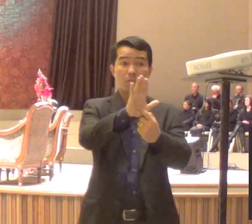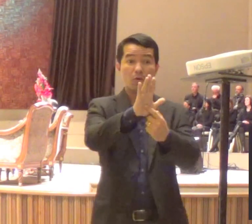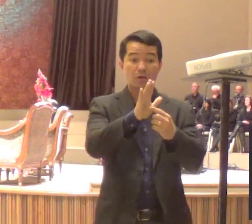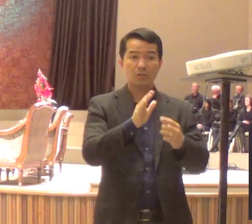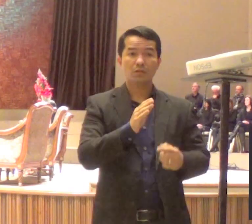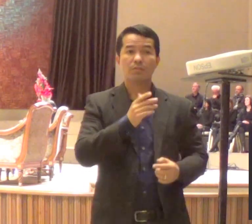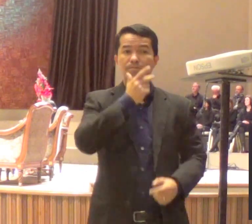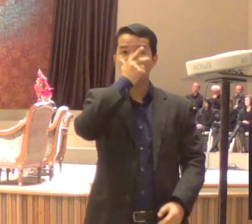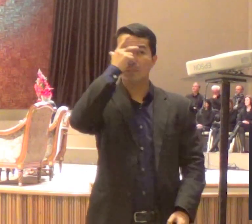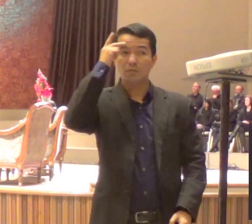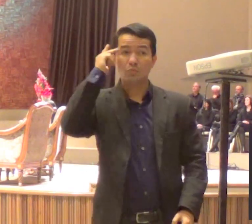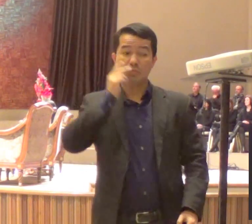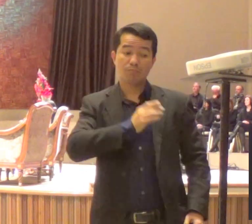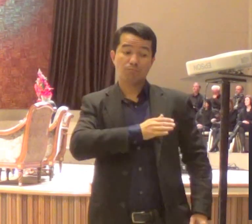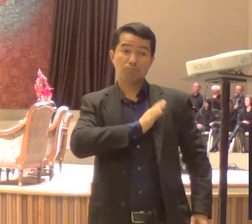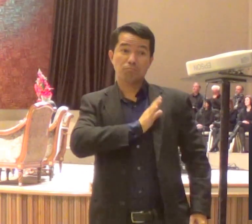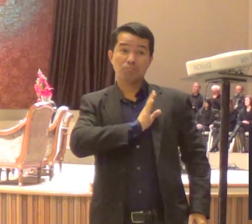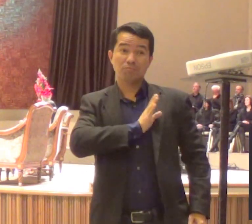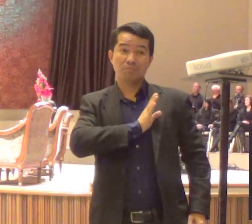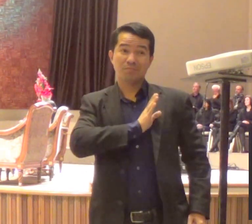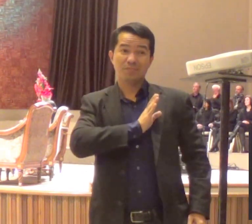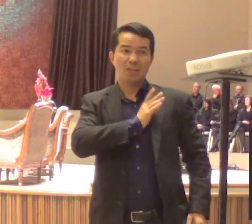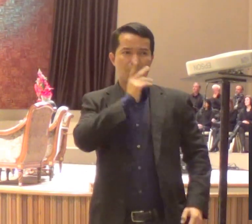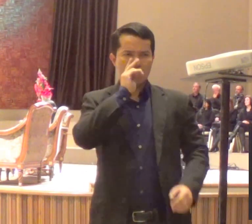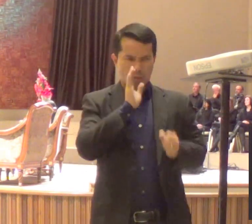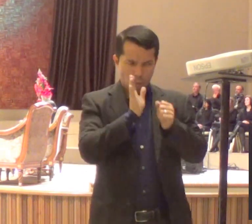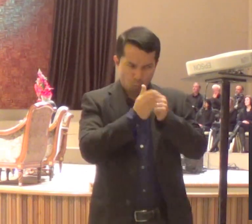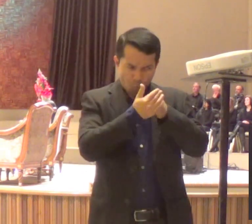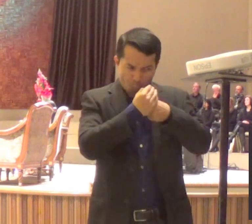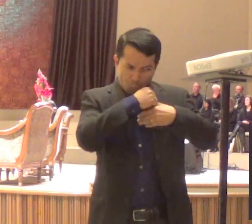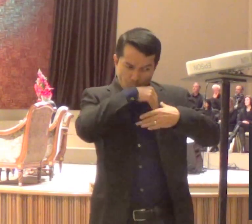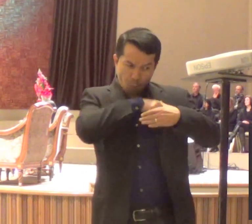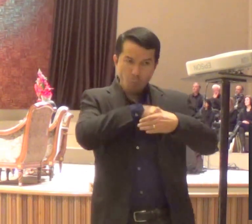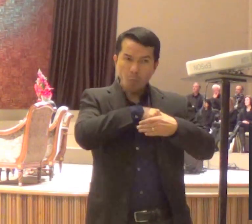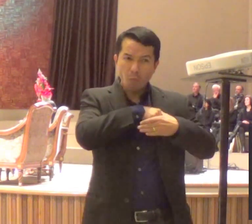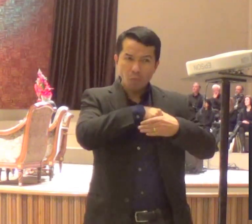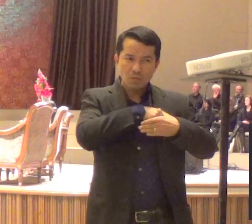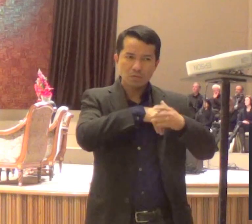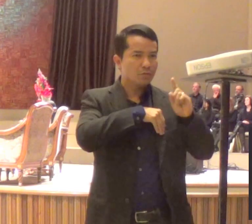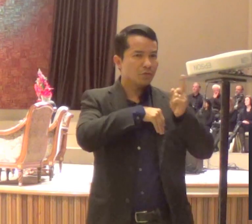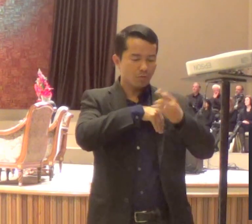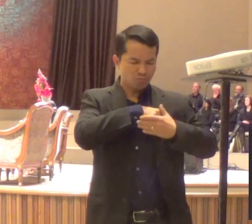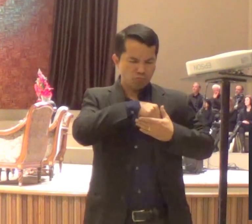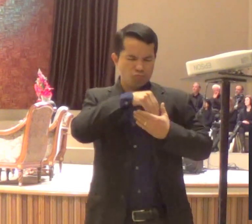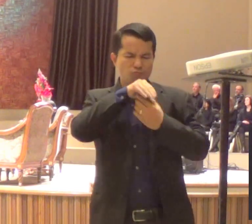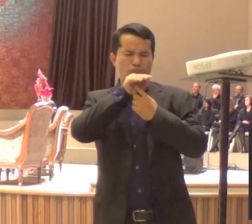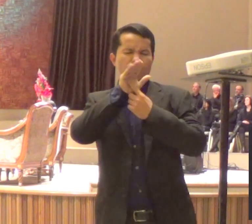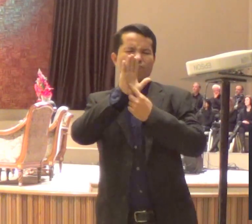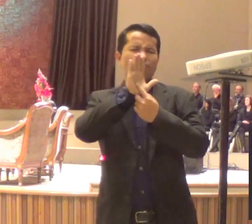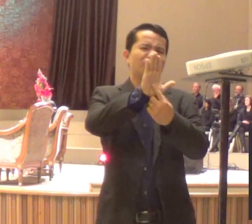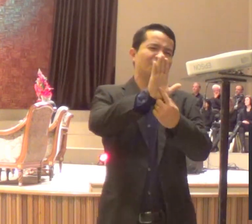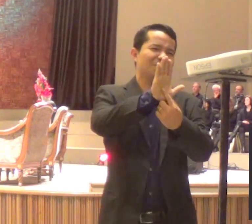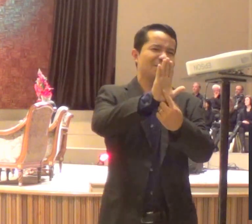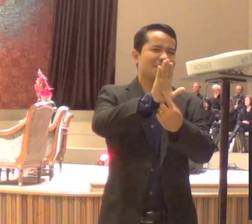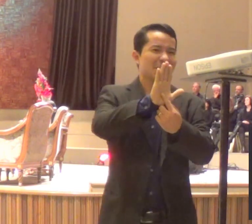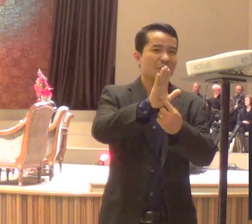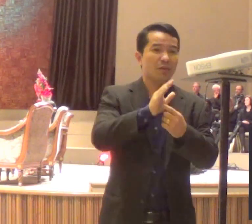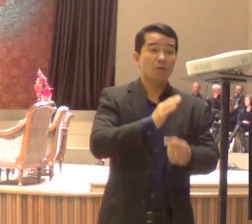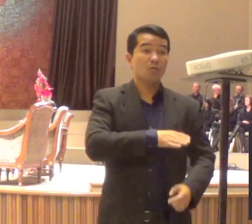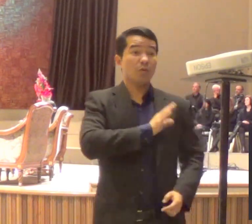E muito provavelmente, hoje, Deus vai usar alguma coisa, alguma situação, alguma palavra,